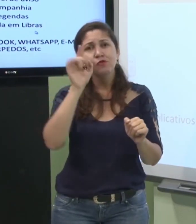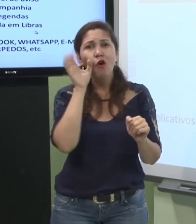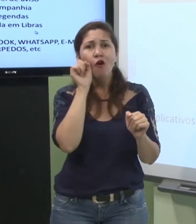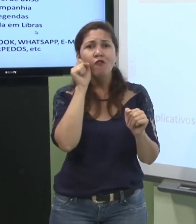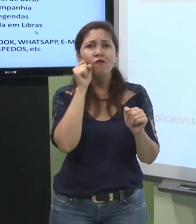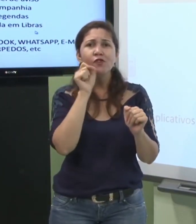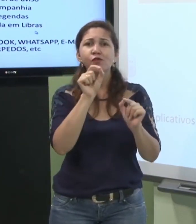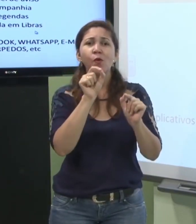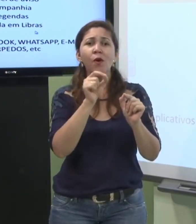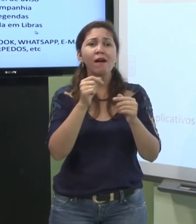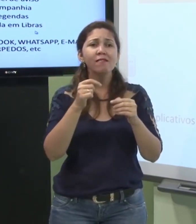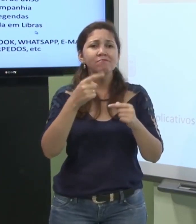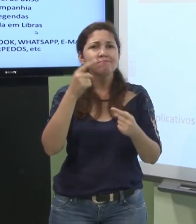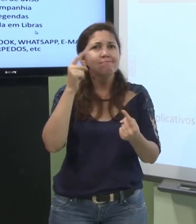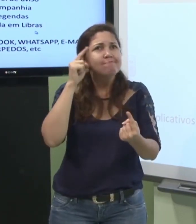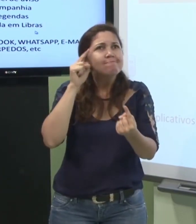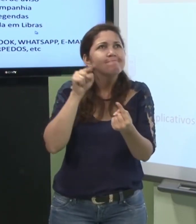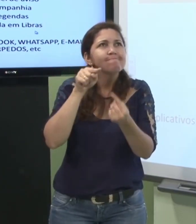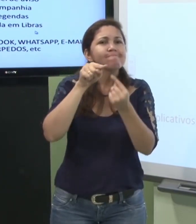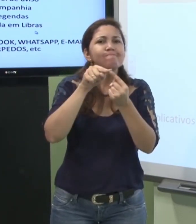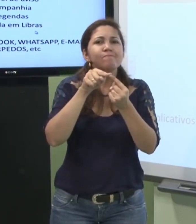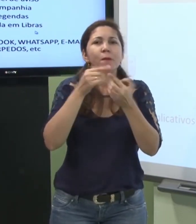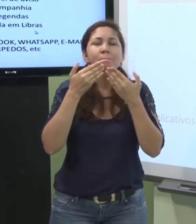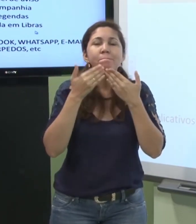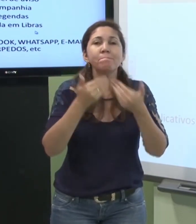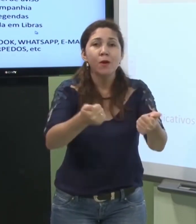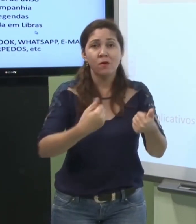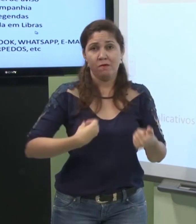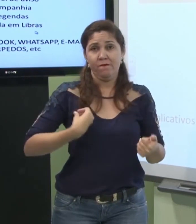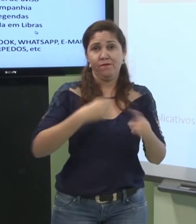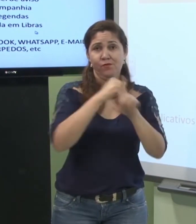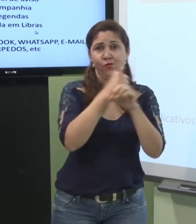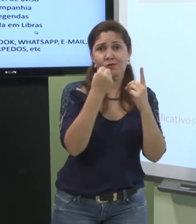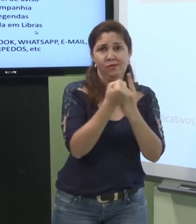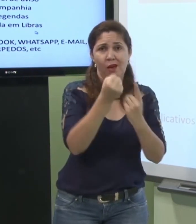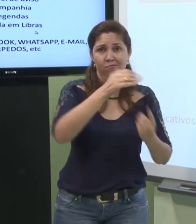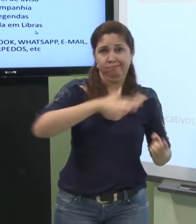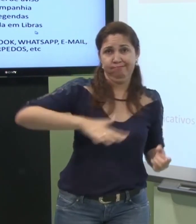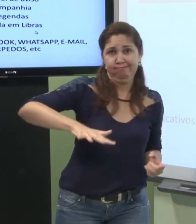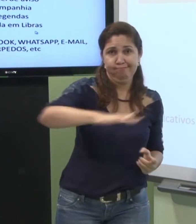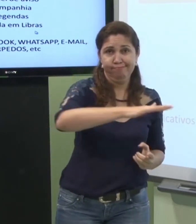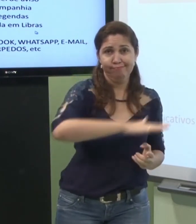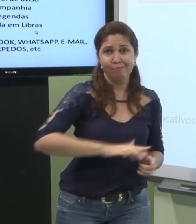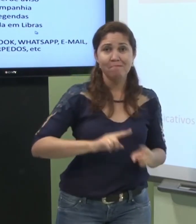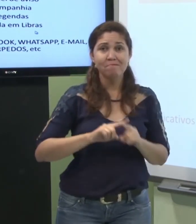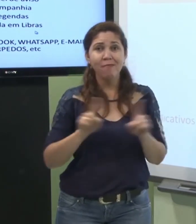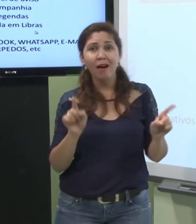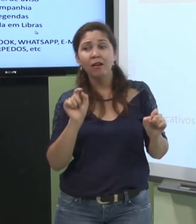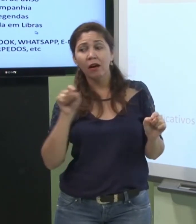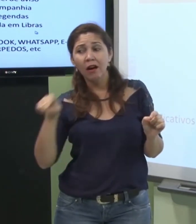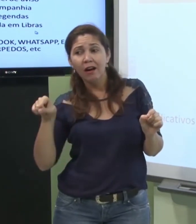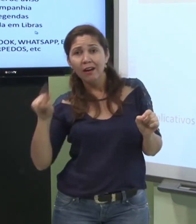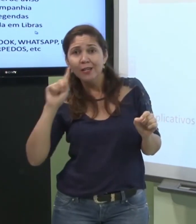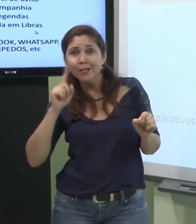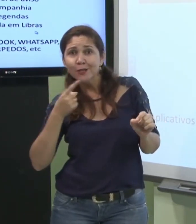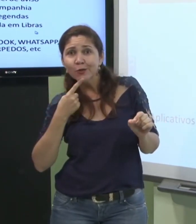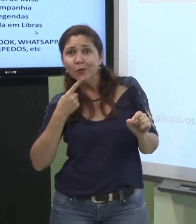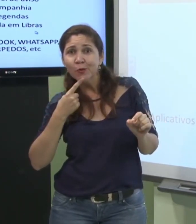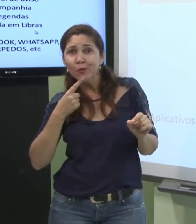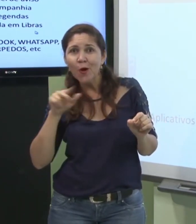Então, todas essas tecnologias foram inventadas pelos ouvintes para melhorar e otimizarem a vida